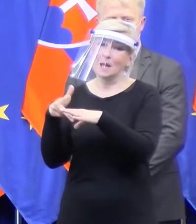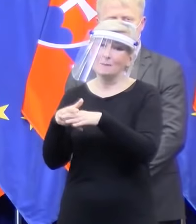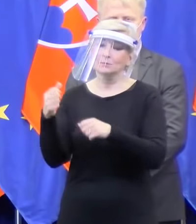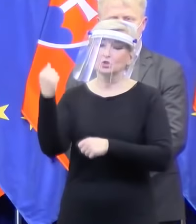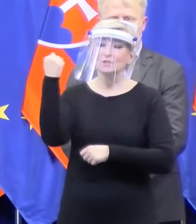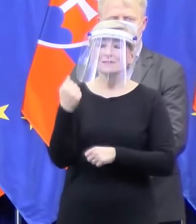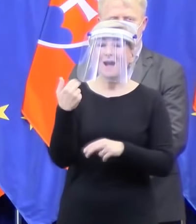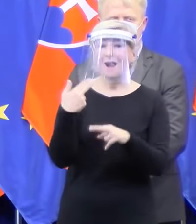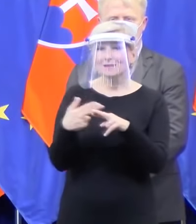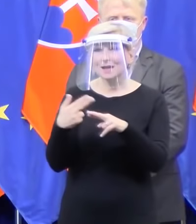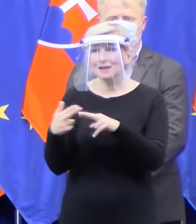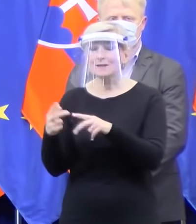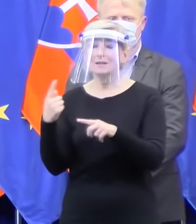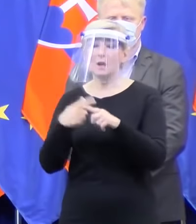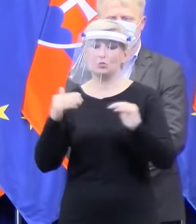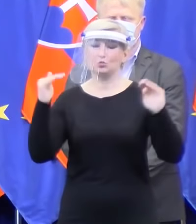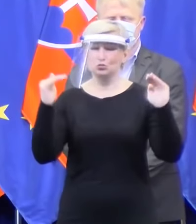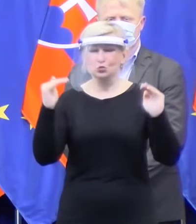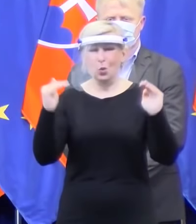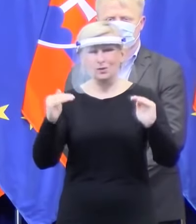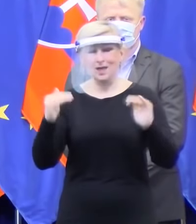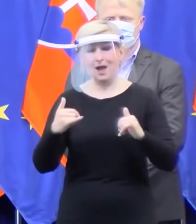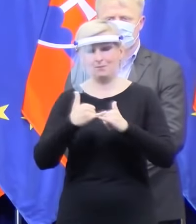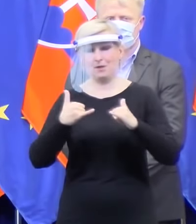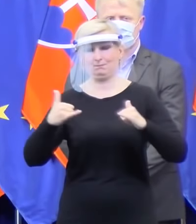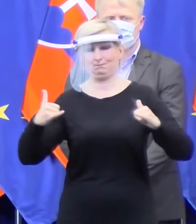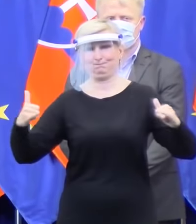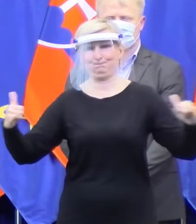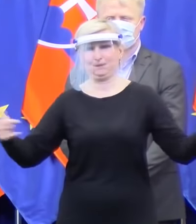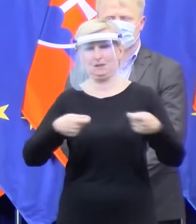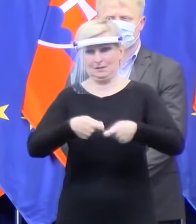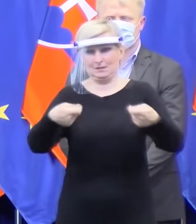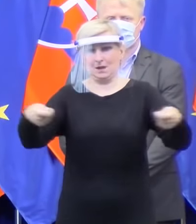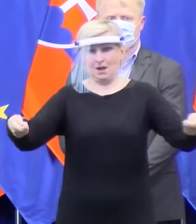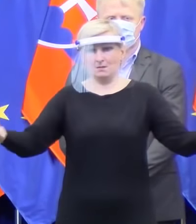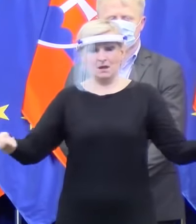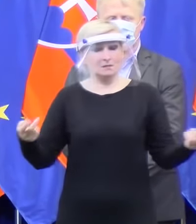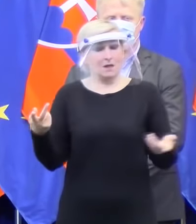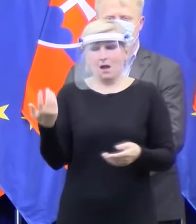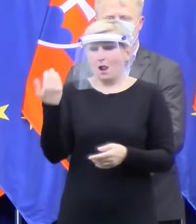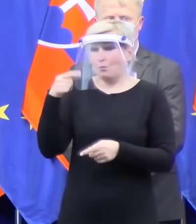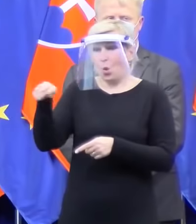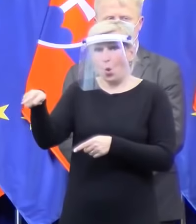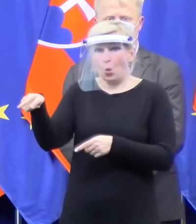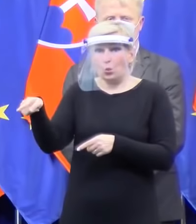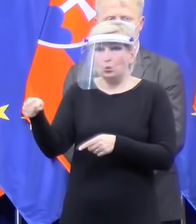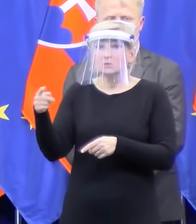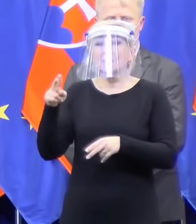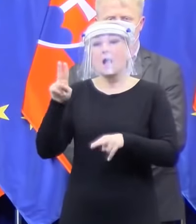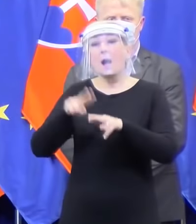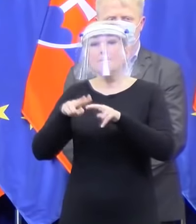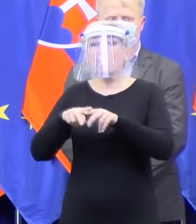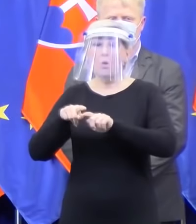pravdepodobnosť šírenie nákazy. Lebo tí ľudia potom, keď sa nám rozlezú po okolí a nakazení, tak doplatíme všetci